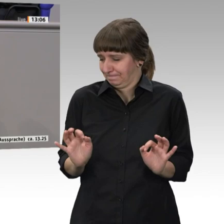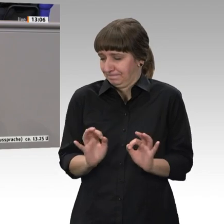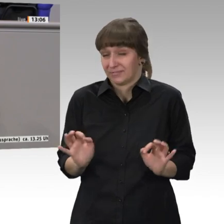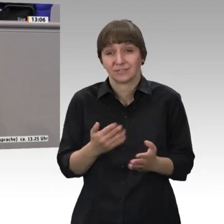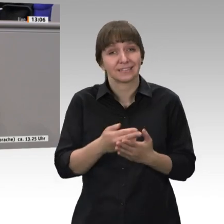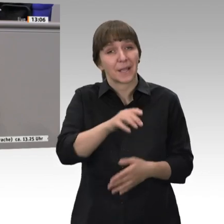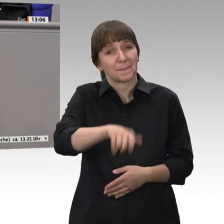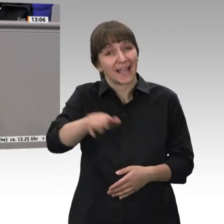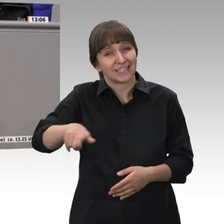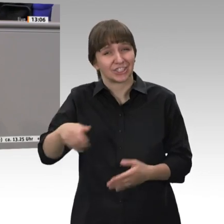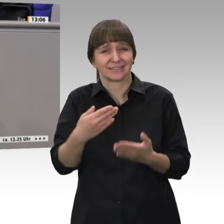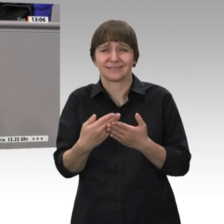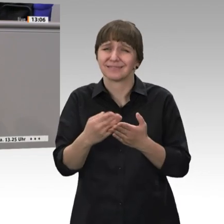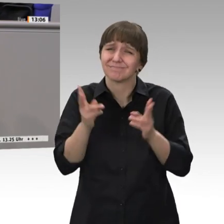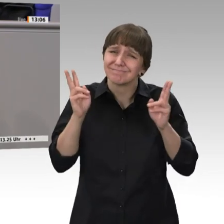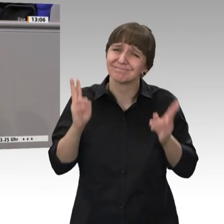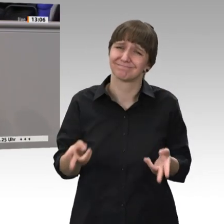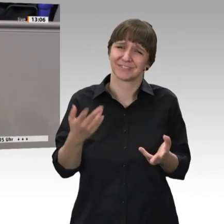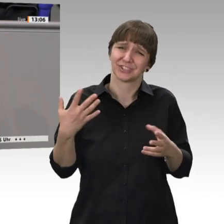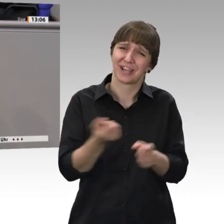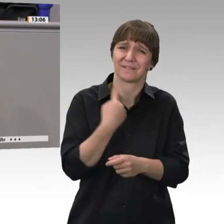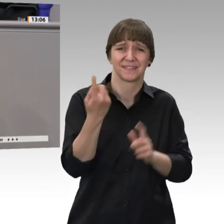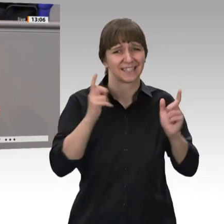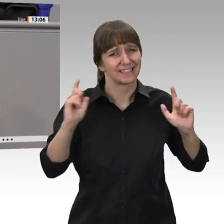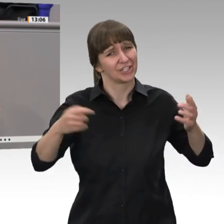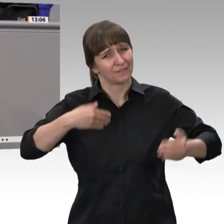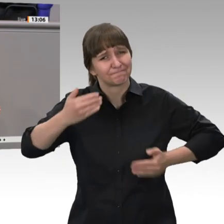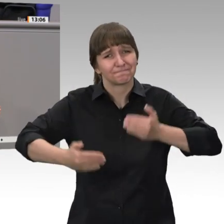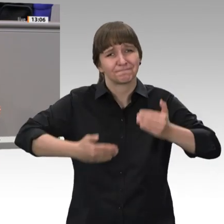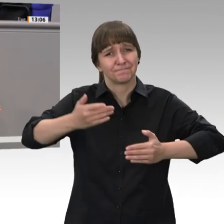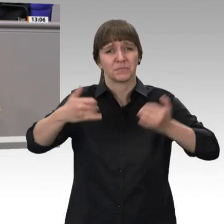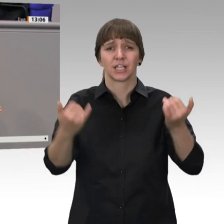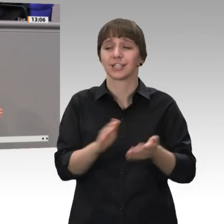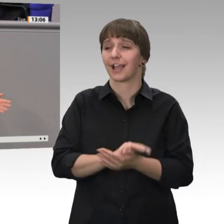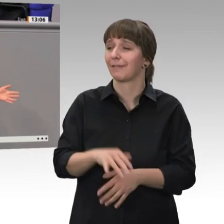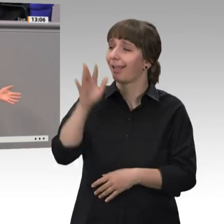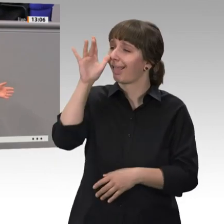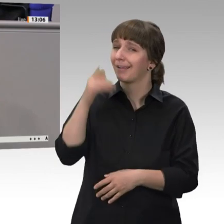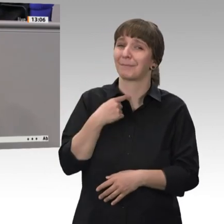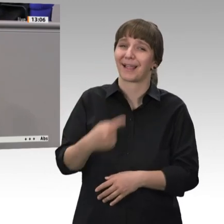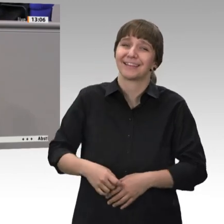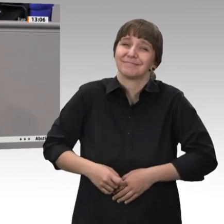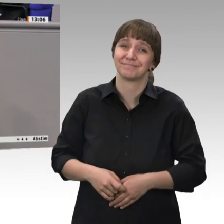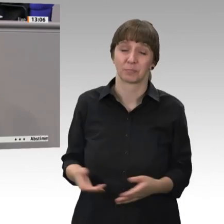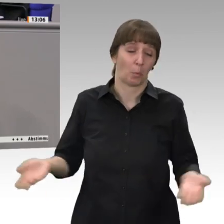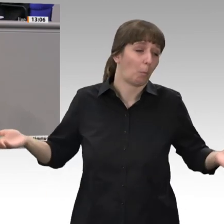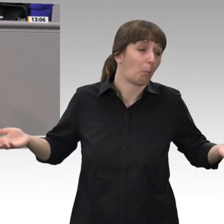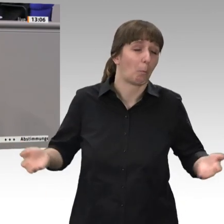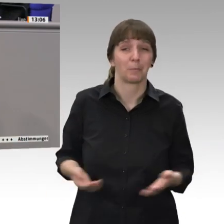Laden am Laufen halten, jetzt die lange Nase zu zeigen und zu sagen, das ist jetzt gerade irgendwie